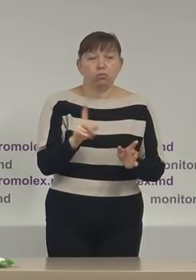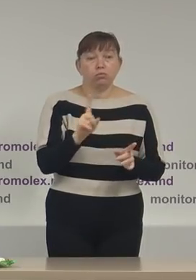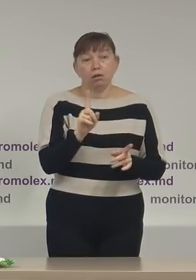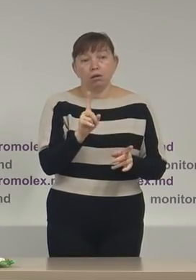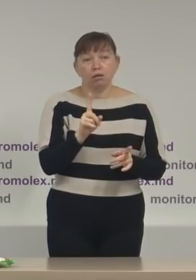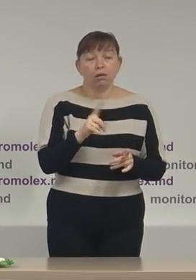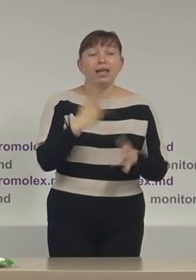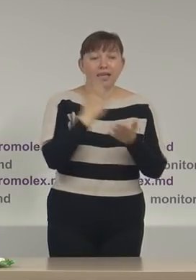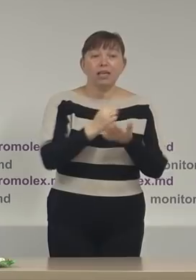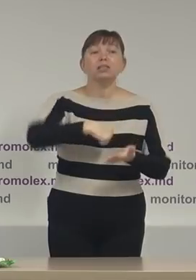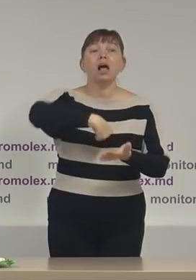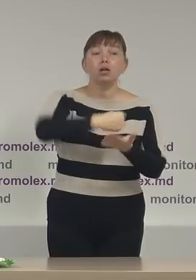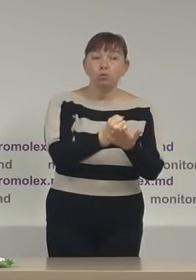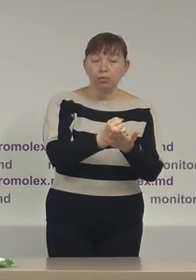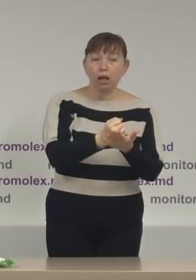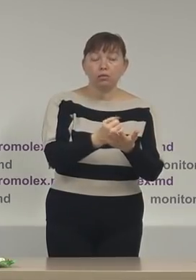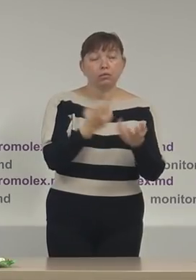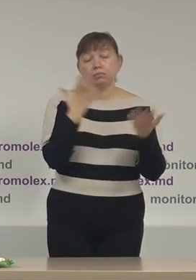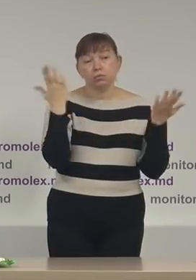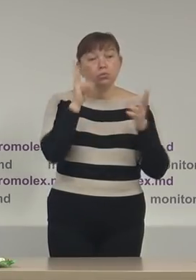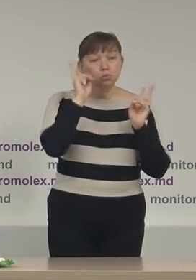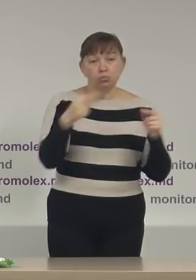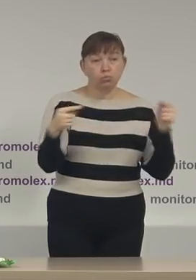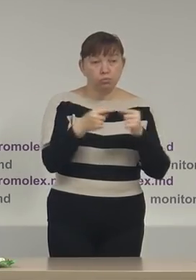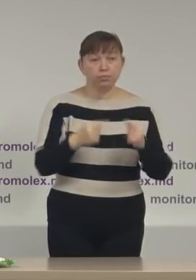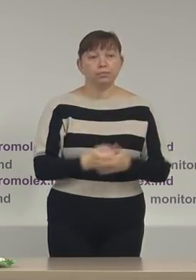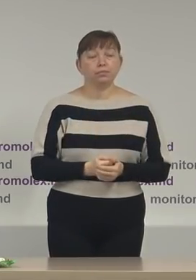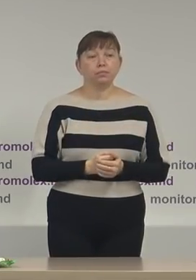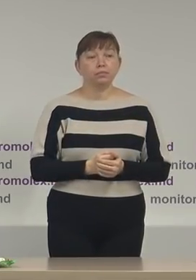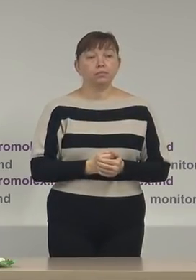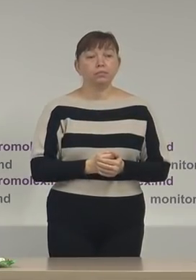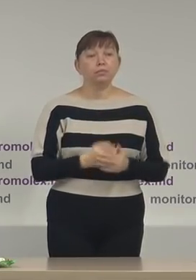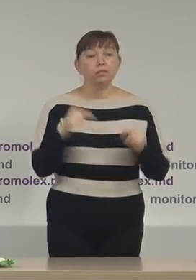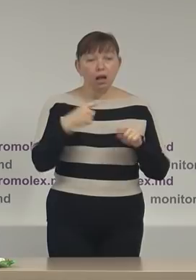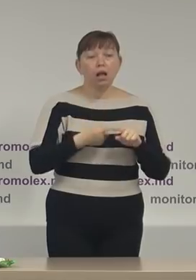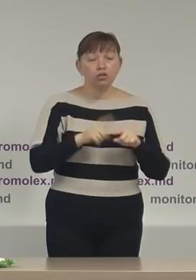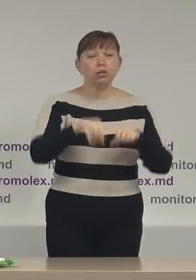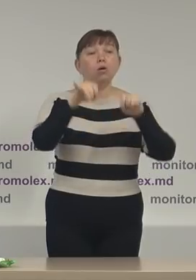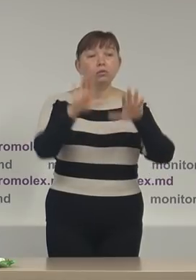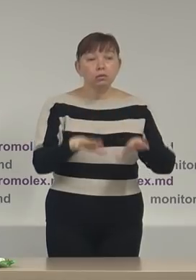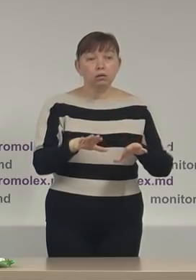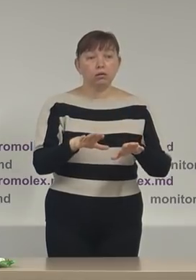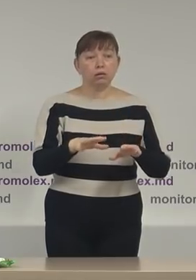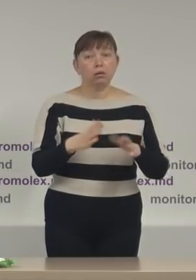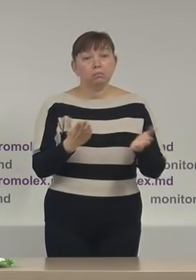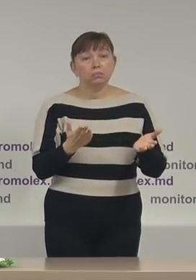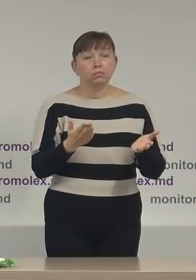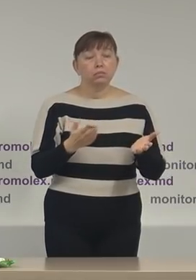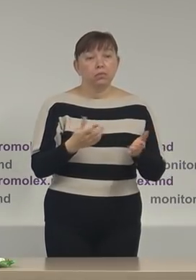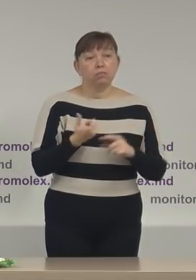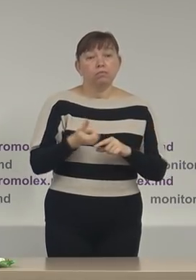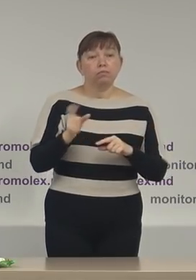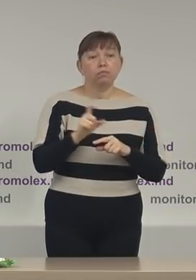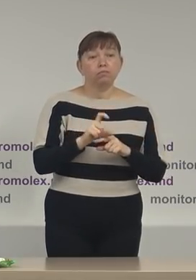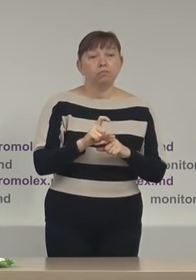fost adoptată această hotărâre și aici adoptarea acestei hotărâri cumva este destul